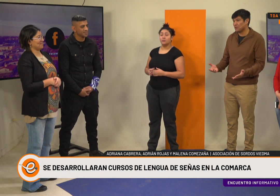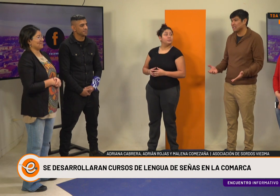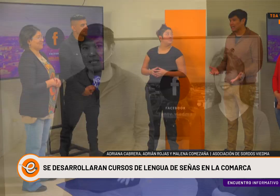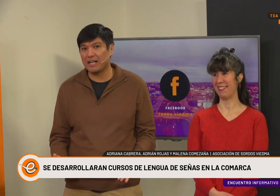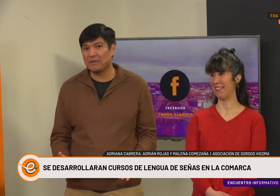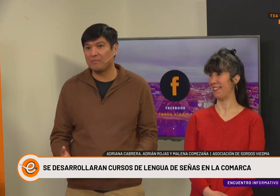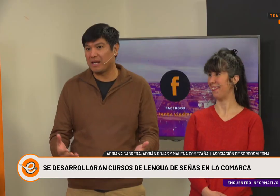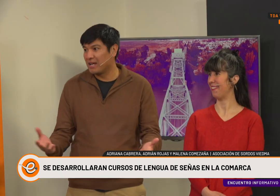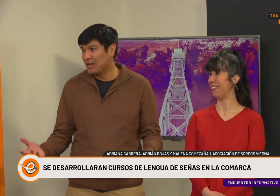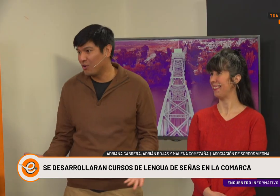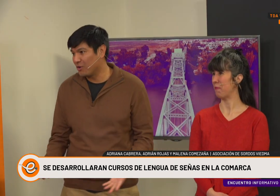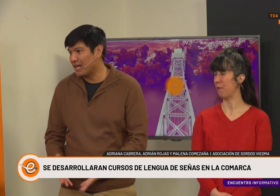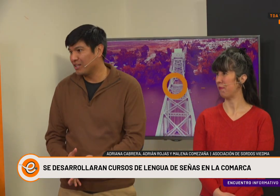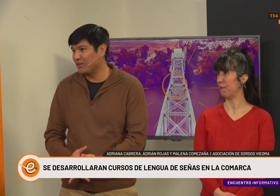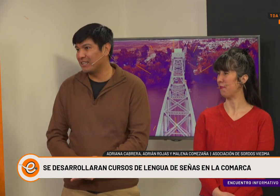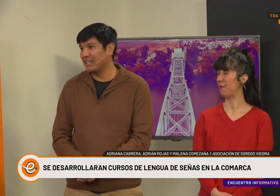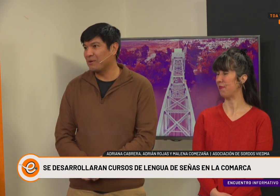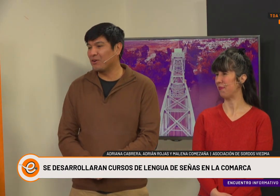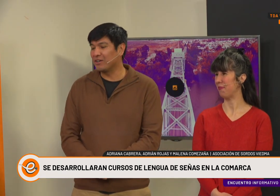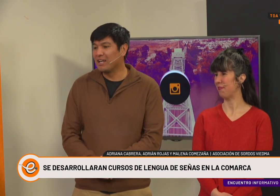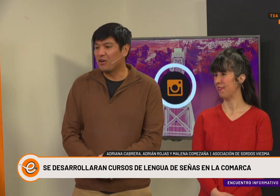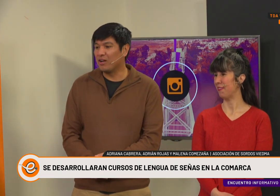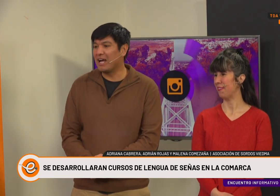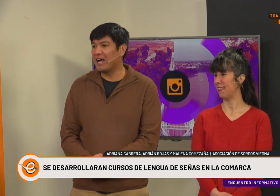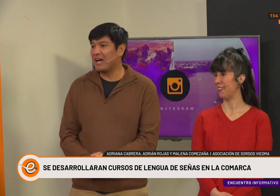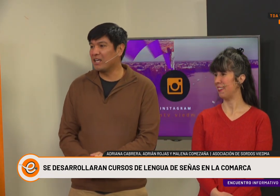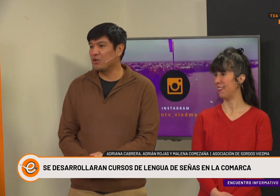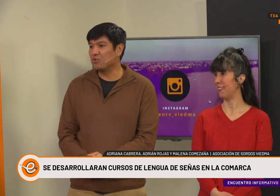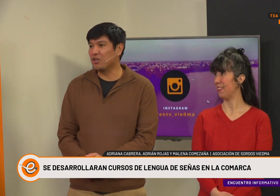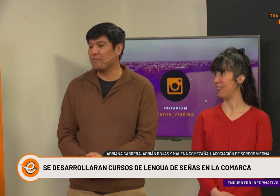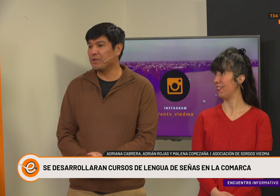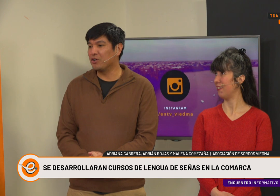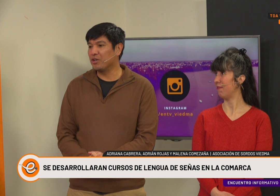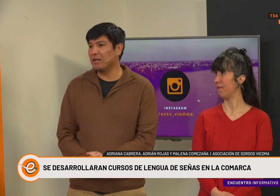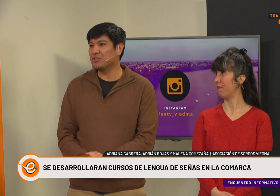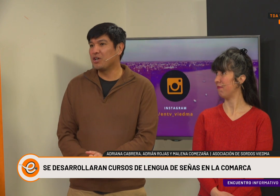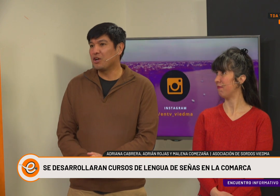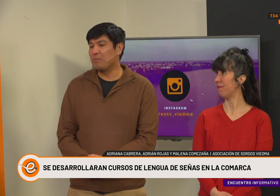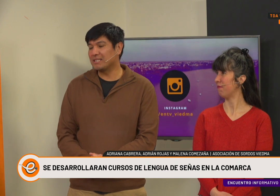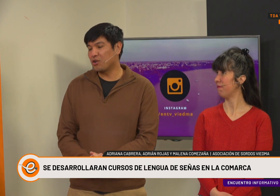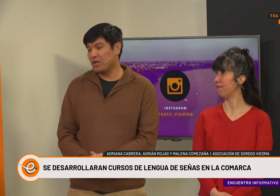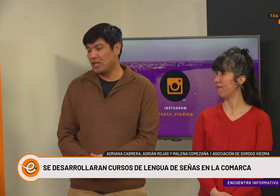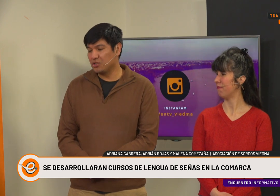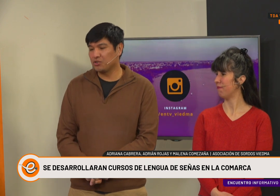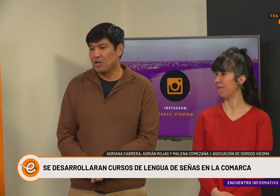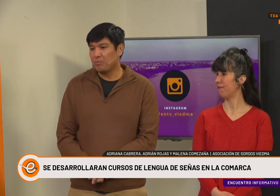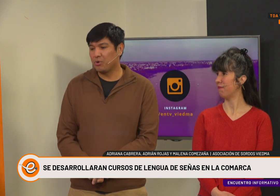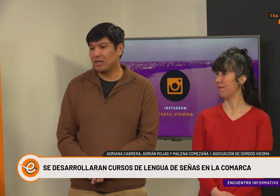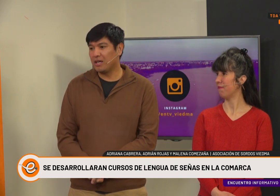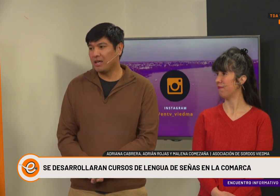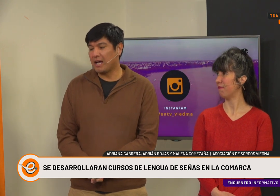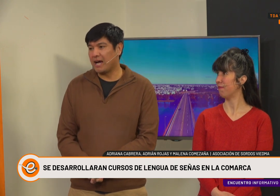tipo de circunstancias claramente para lograr esto que tiene que ver con la inclusión. Pero bueno, queremos conversar con ellos